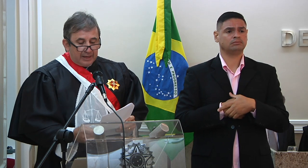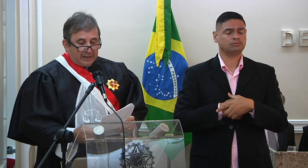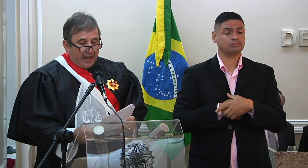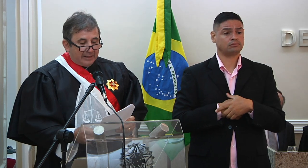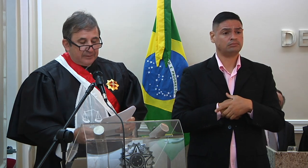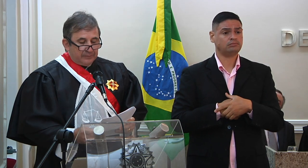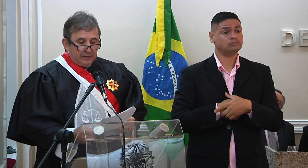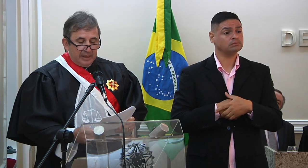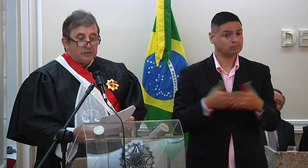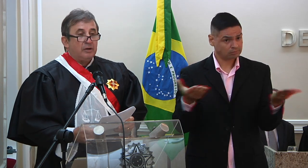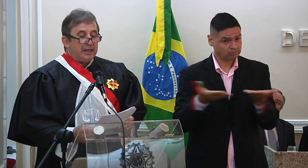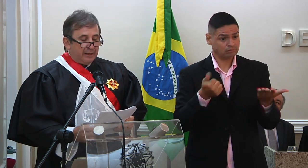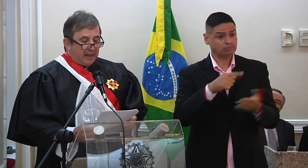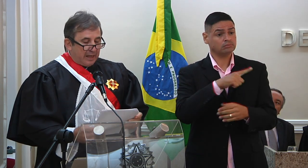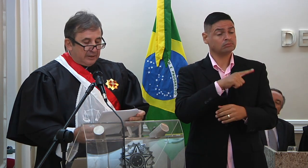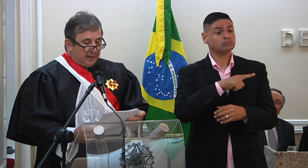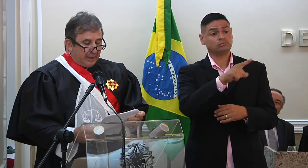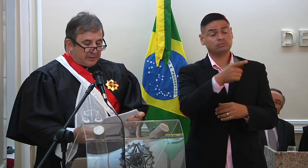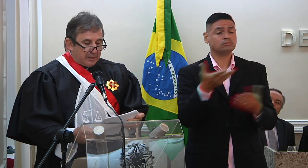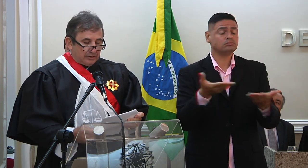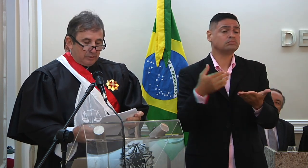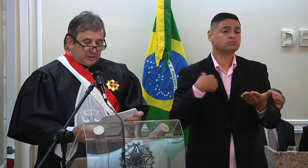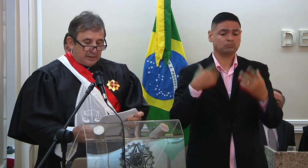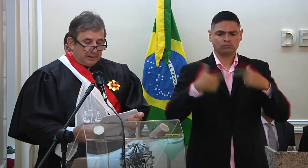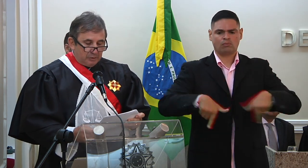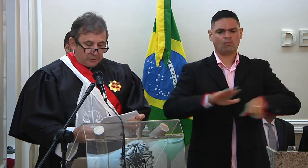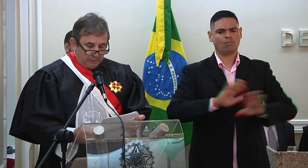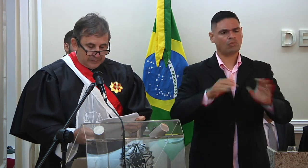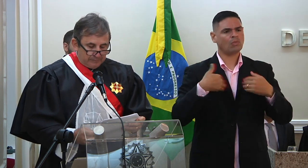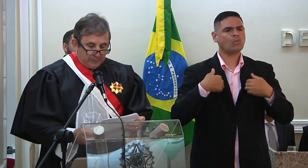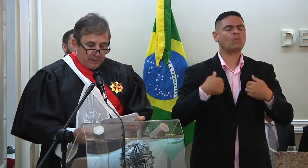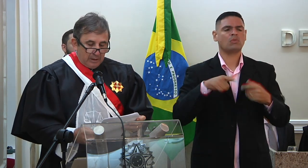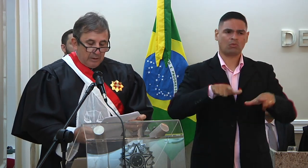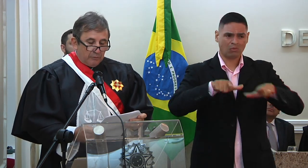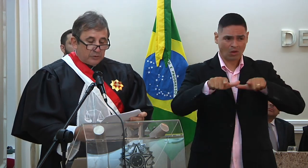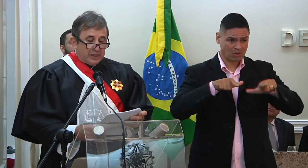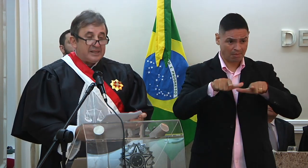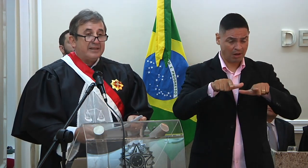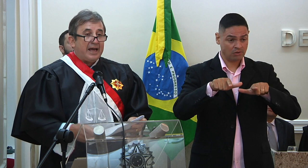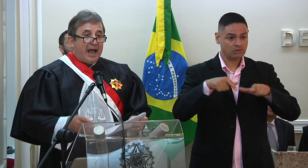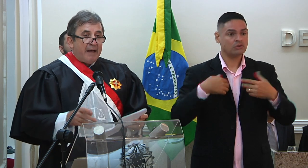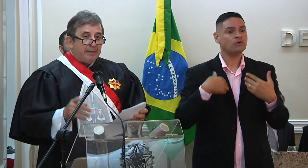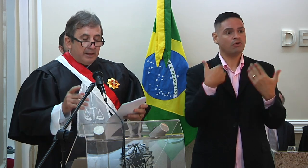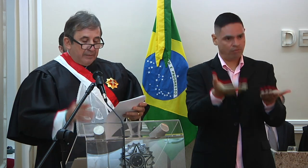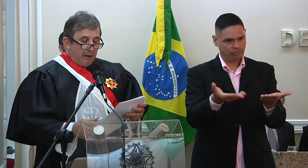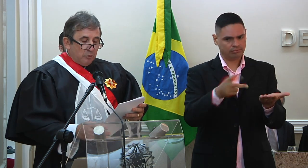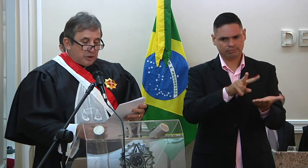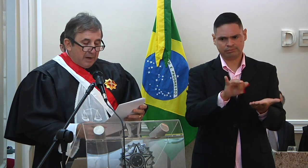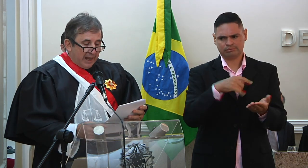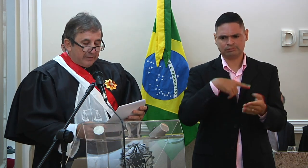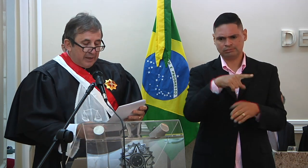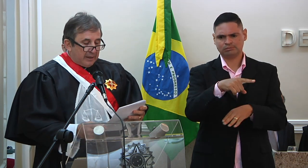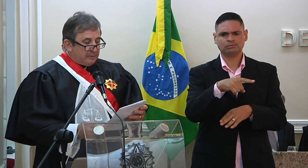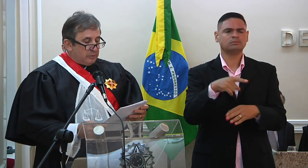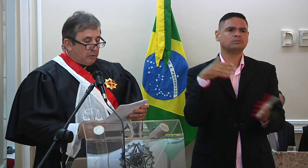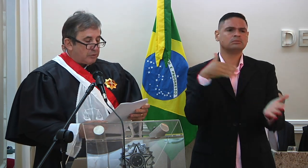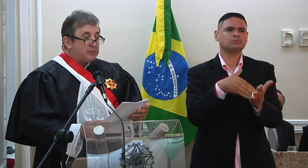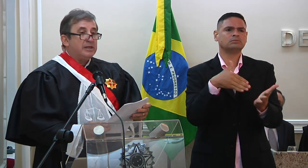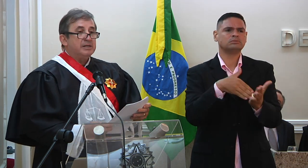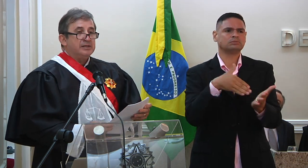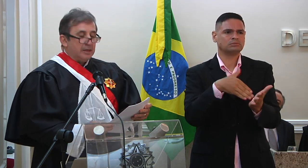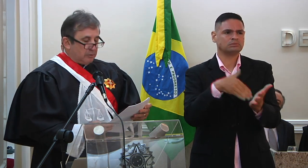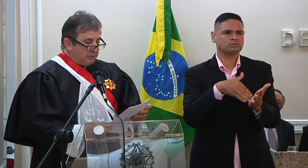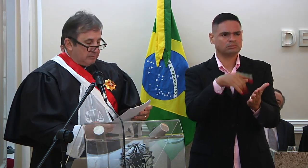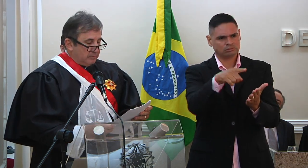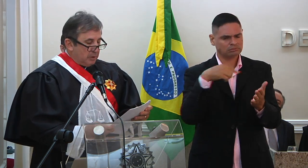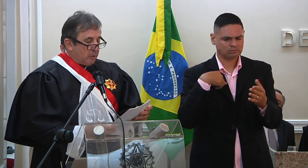a austeridade e a solenidade inerentes às nossas atribuições. você sentará na última cadeira do